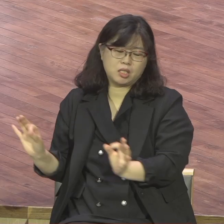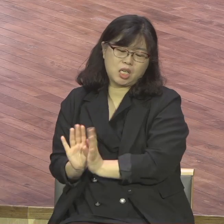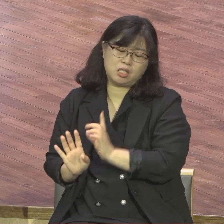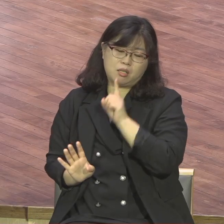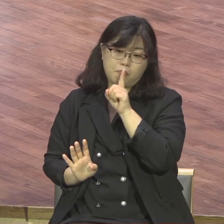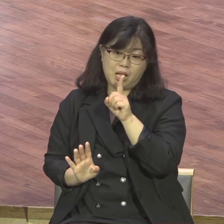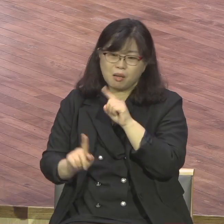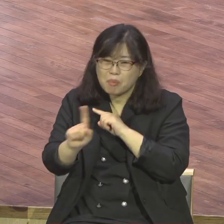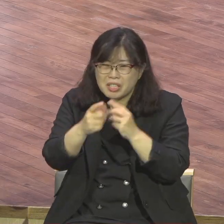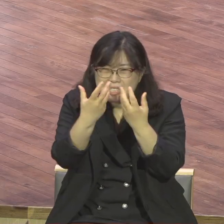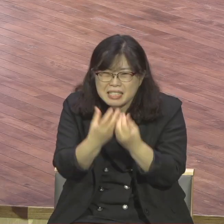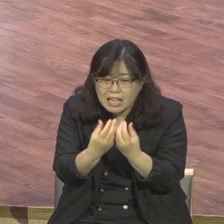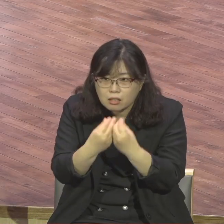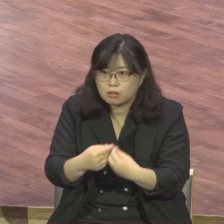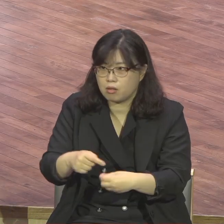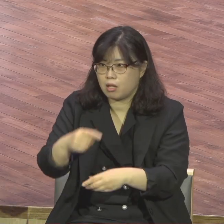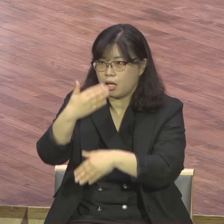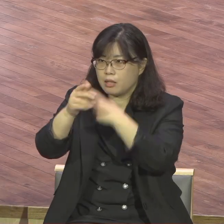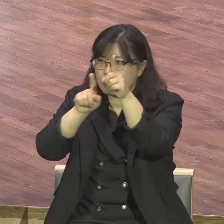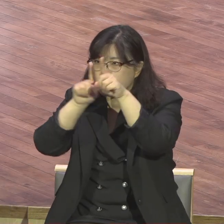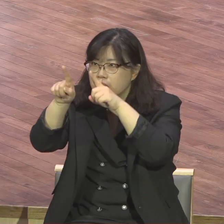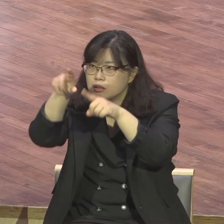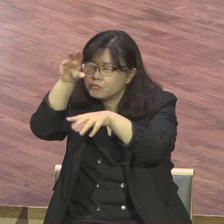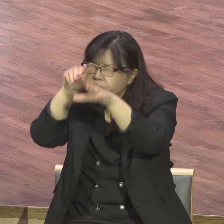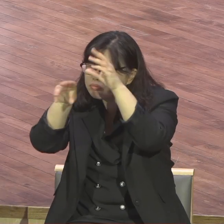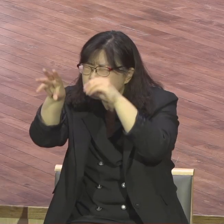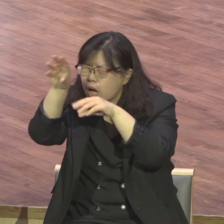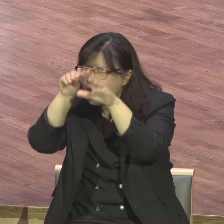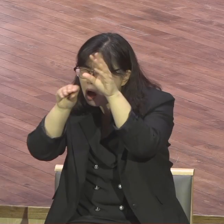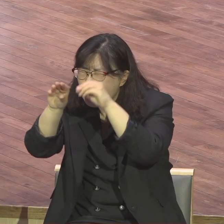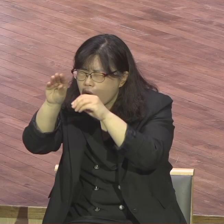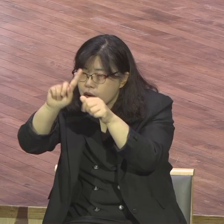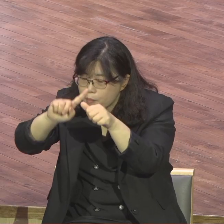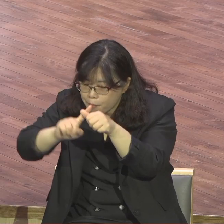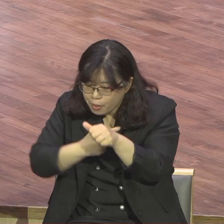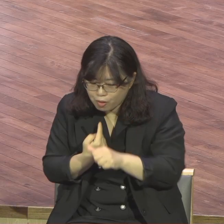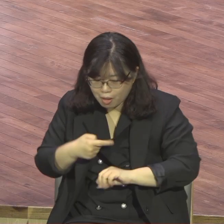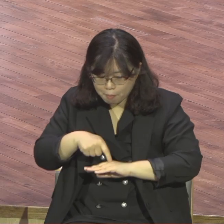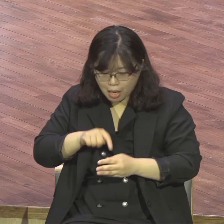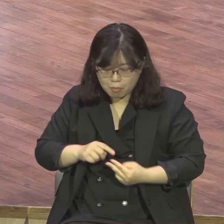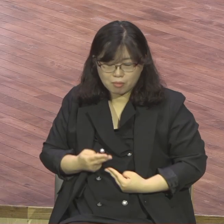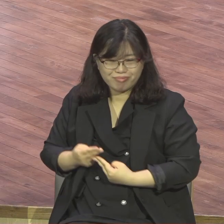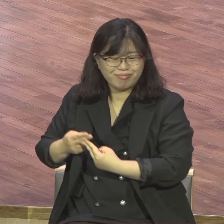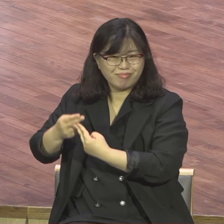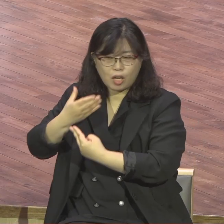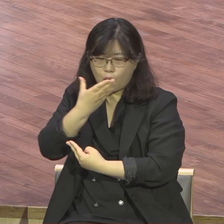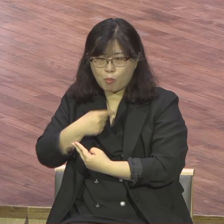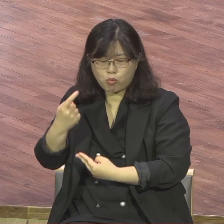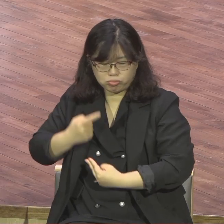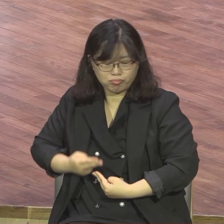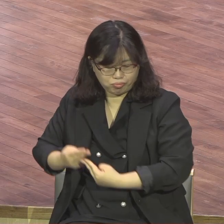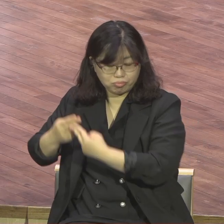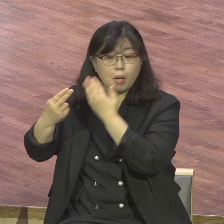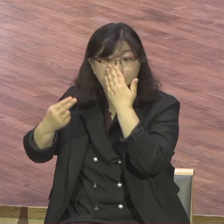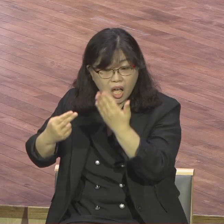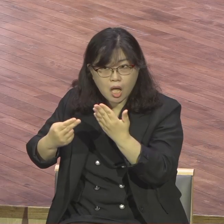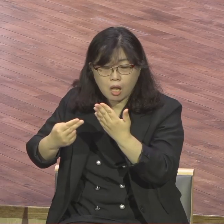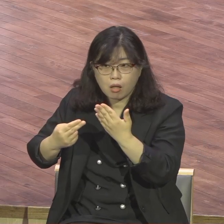이 자리 사실 한두 번 예배 놓치고 빠지면 한 달 빠져버리면